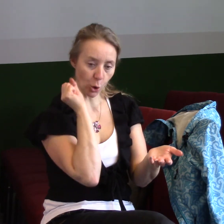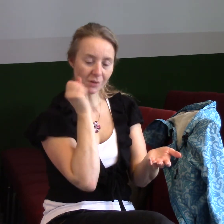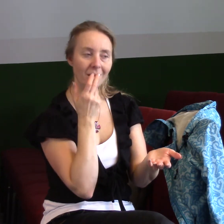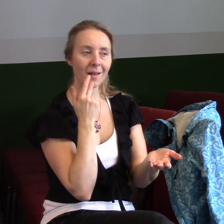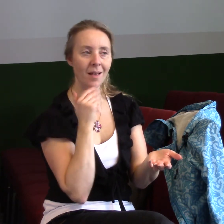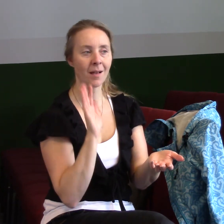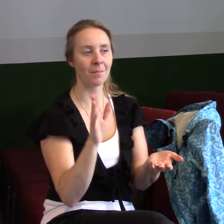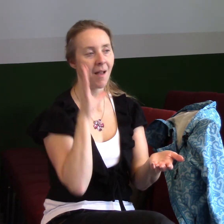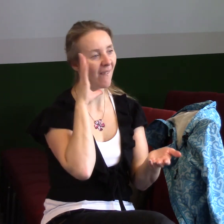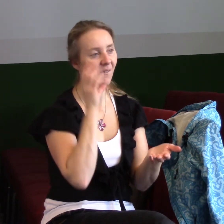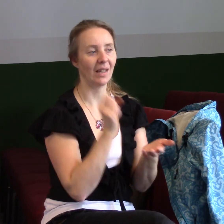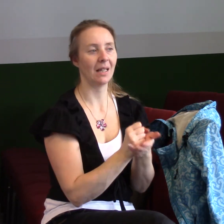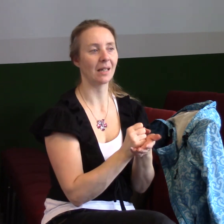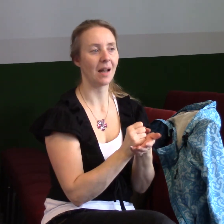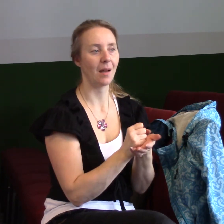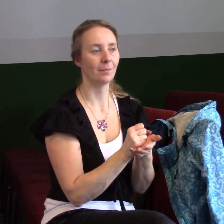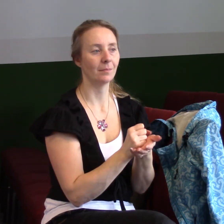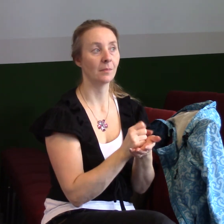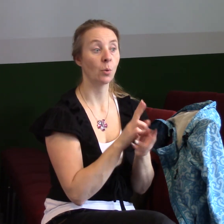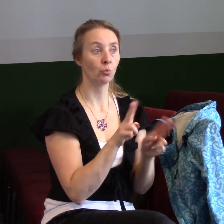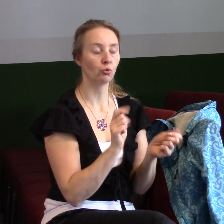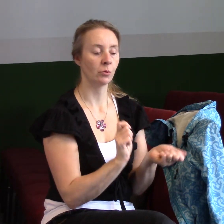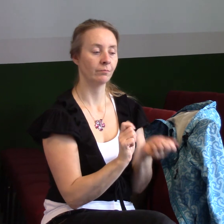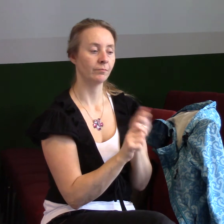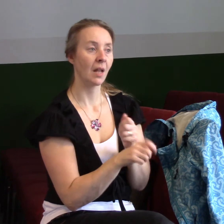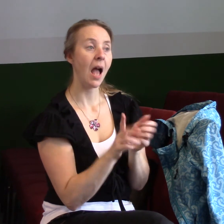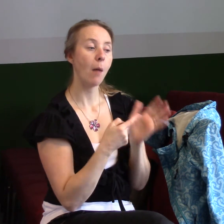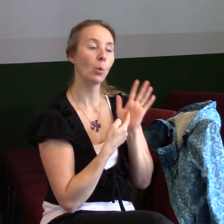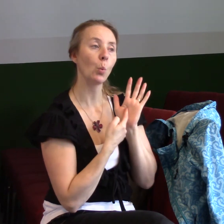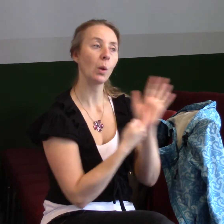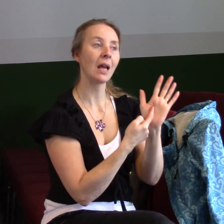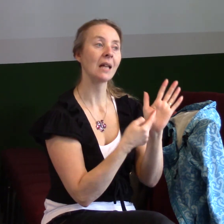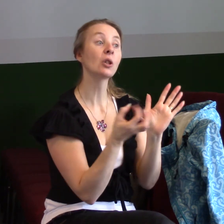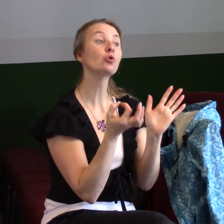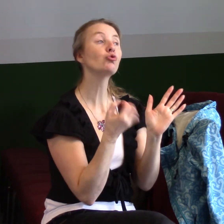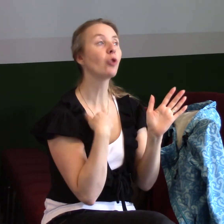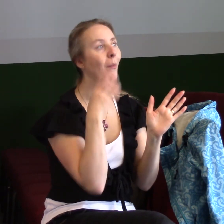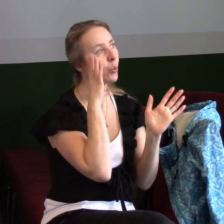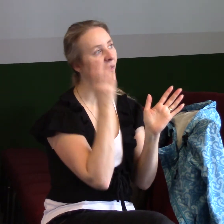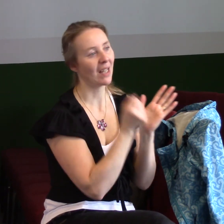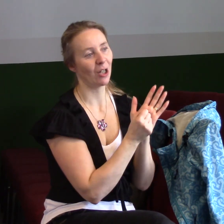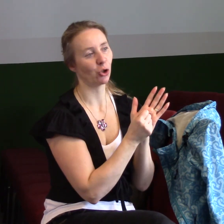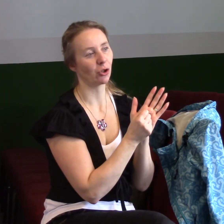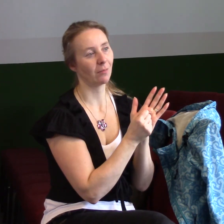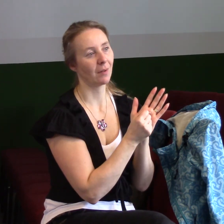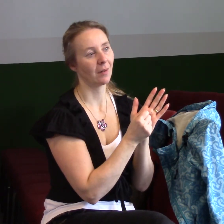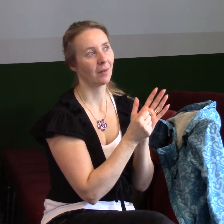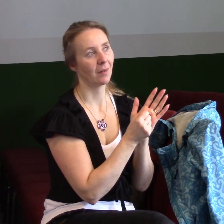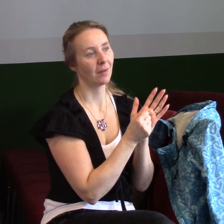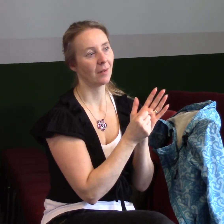To zní tak zvláštně, můžeme to přeložit jinak, aby se ukázalo, čemu věříme. Nebo aby se ukázalo, jestli to, čemu věříme, je opravdové.